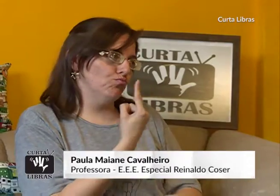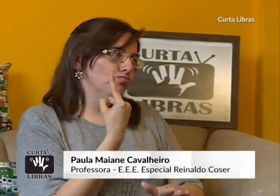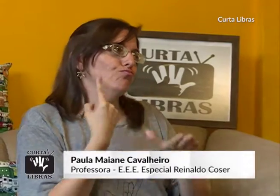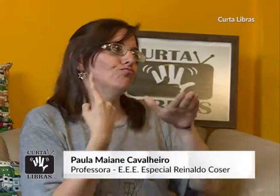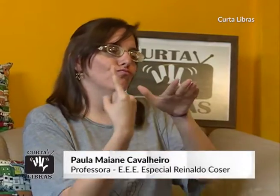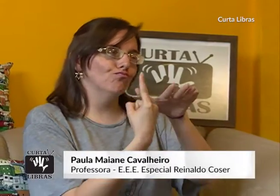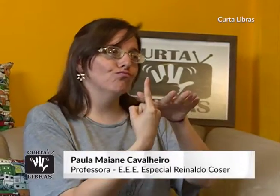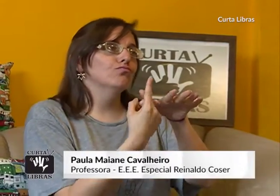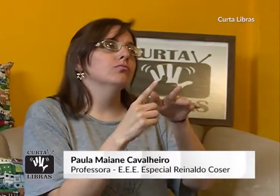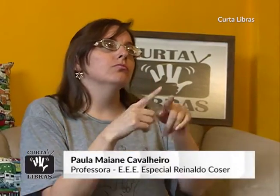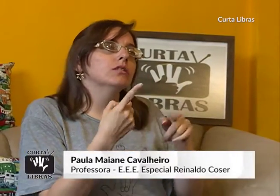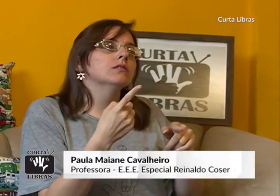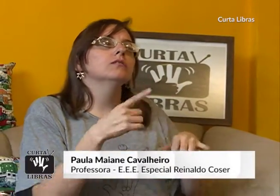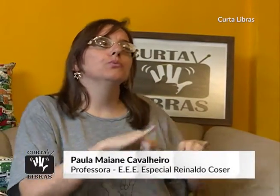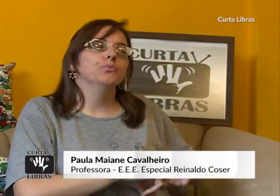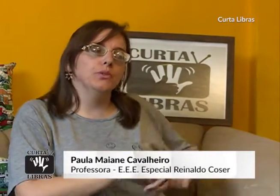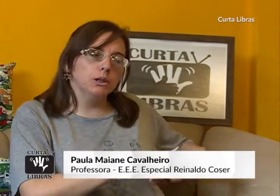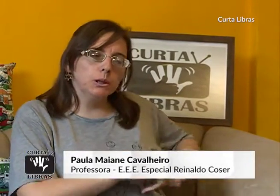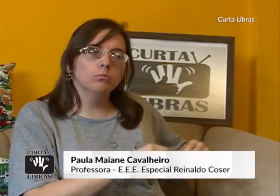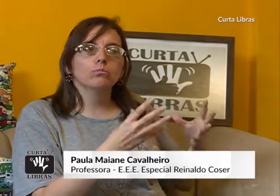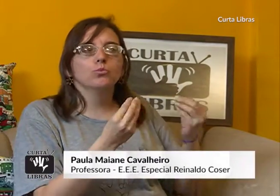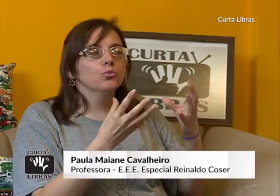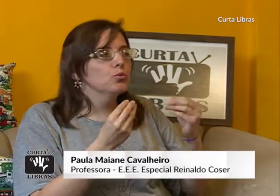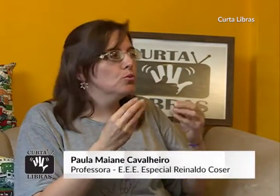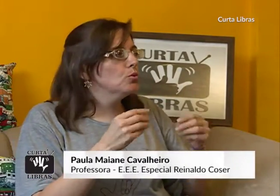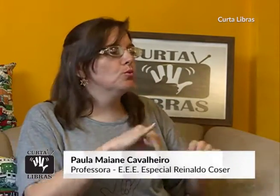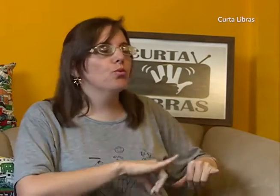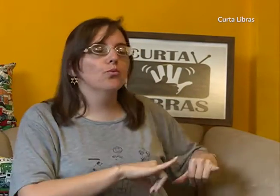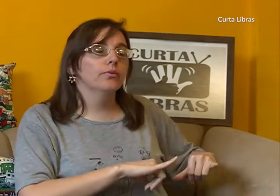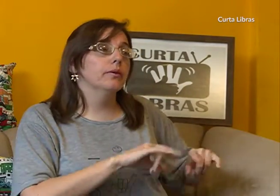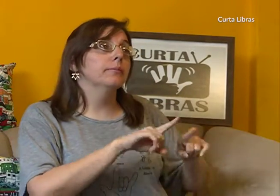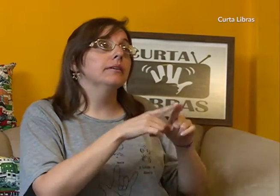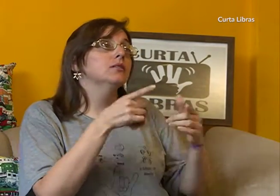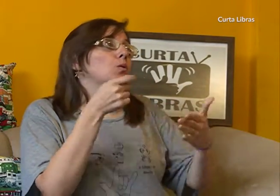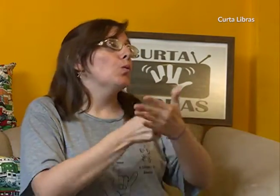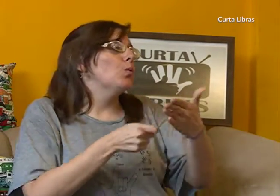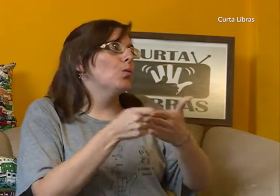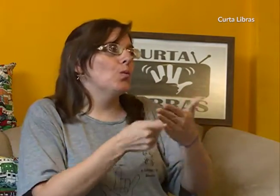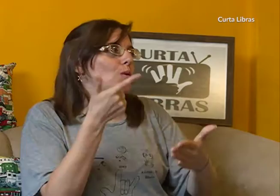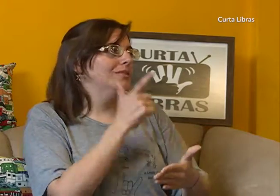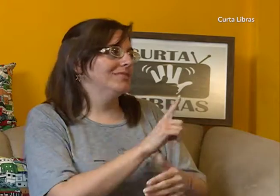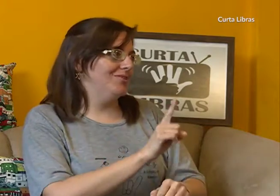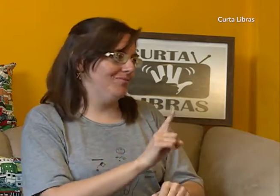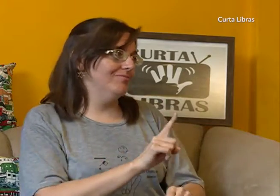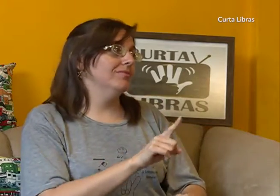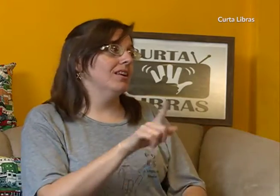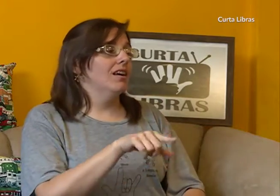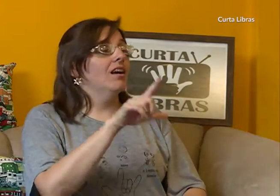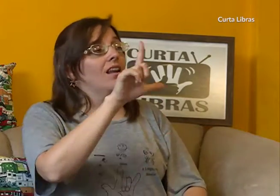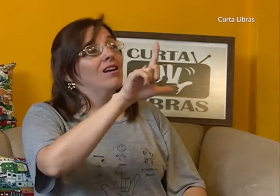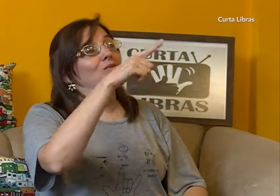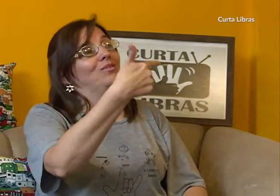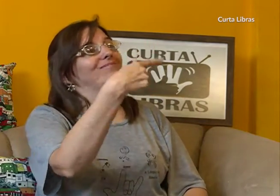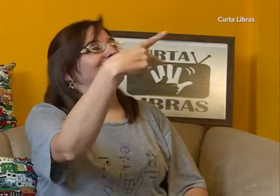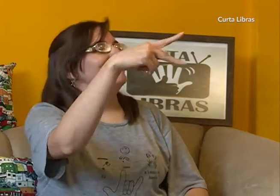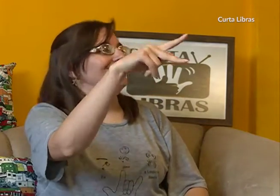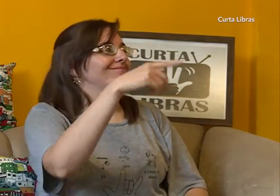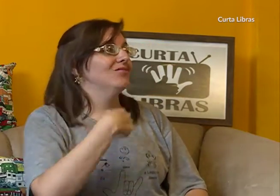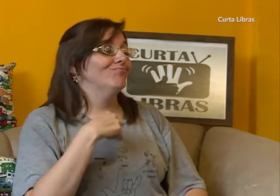com surdos, era sozinha, e foi um processo bem difícil. Eu tentei muito, mas acabei desistindo, porque as línguas eram muito diferentes, e eles não